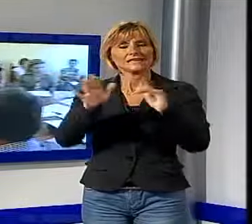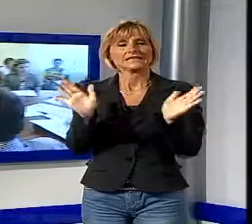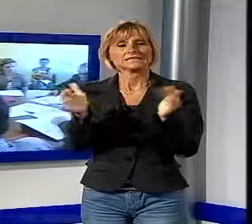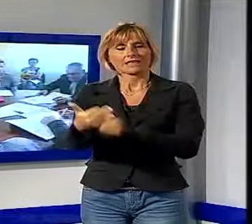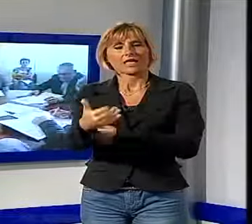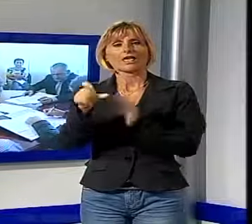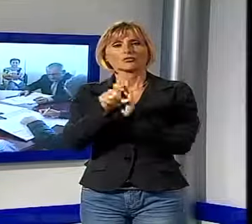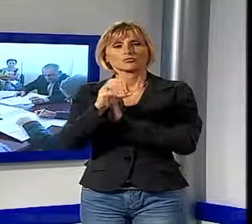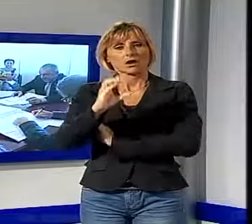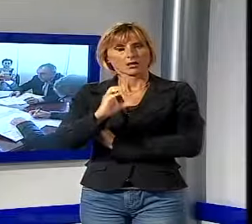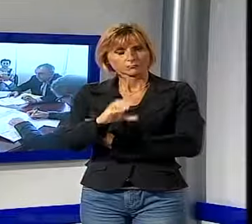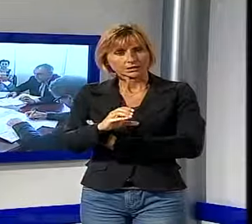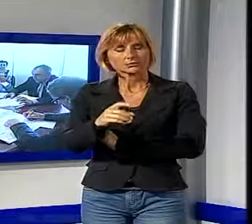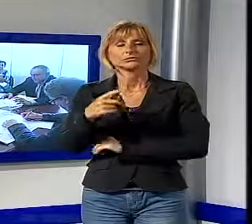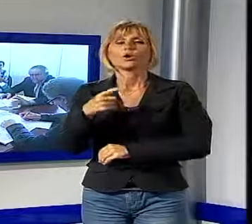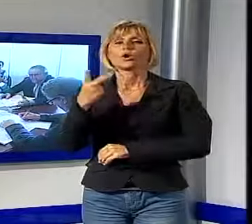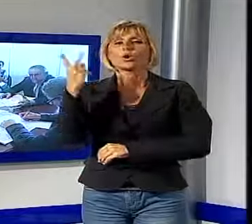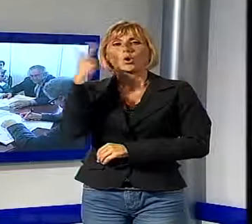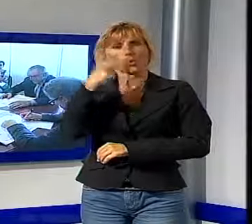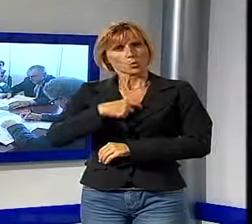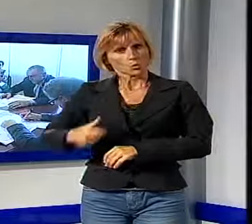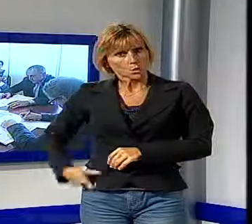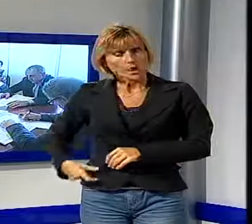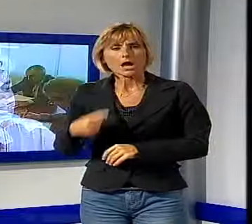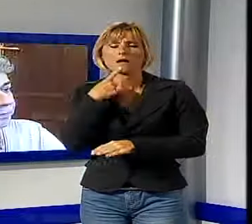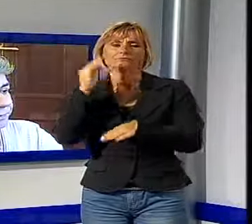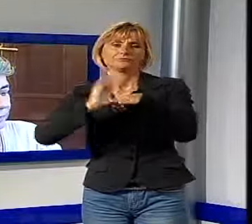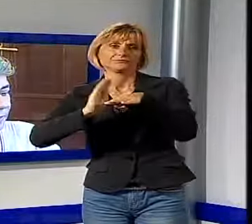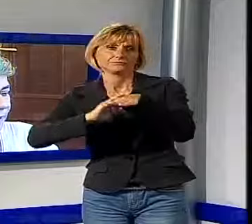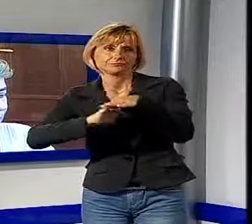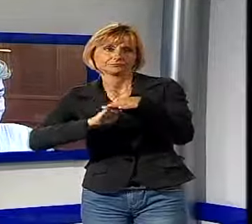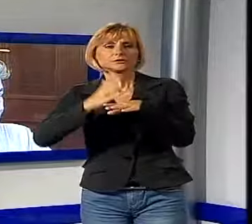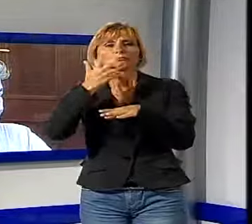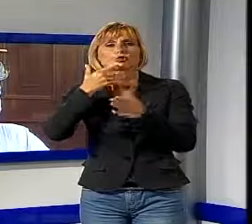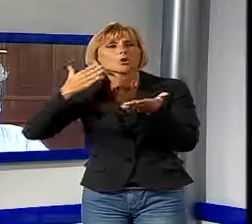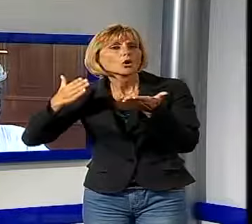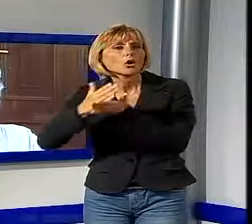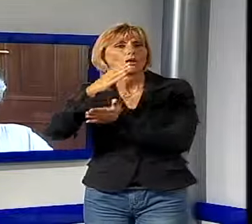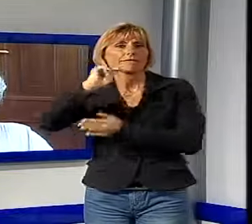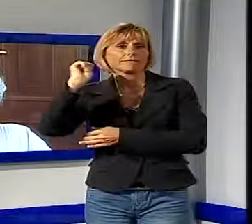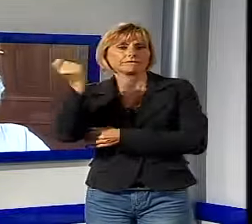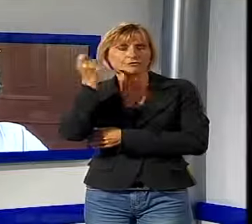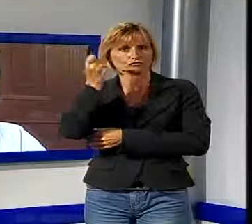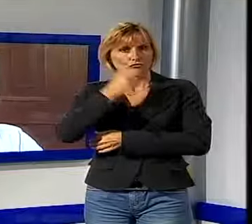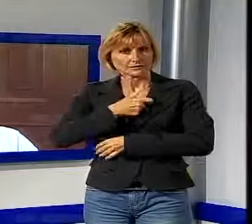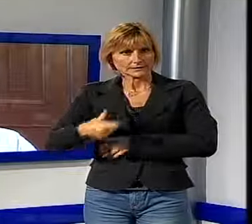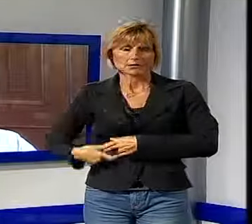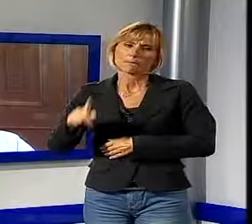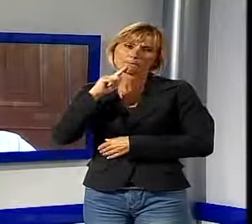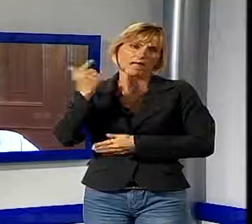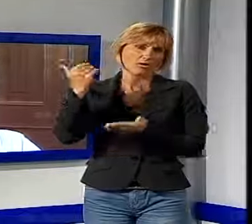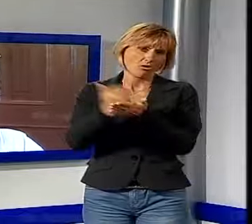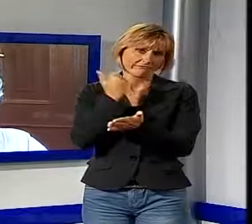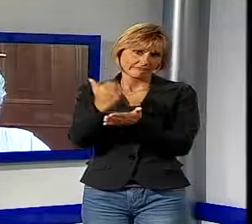Capannori. È stato il sindaco di Lucca, Alessandro Tambellini, a chiedere attraverso il vice sindaco Ilaria Vietina che non si votasse.